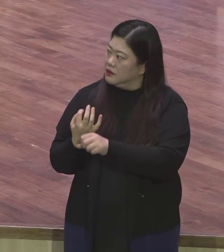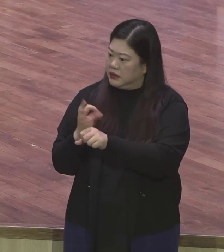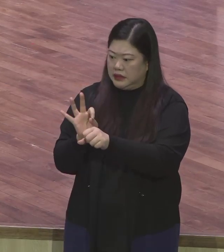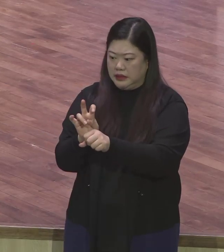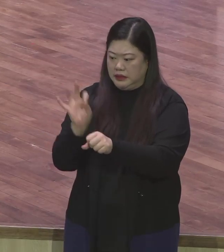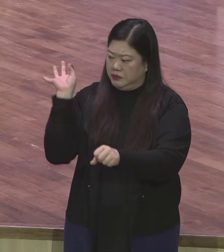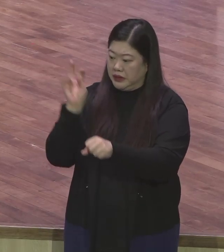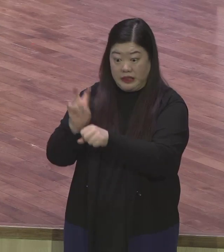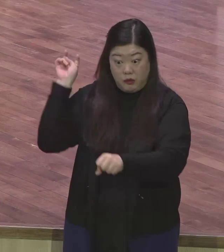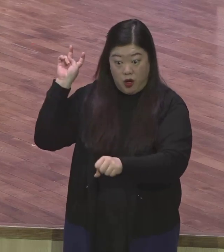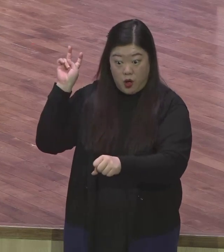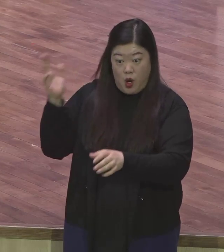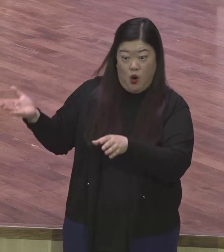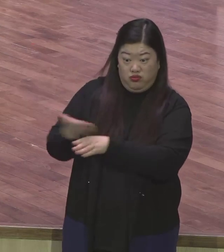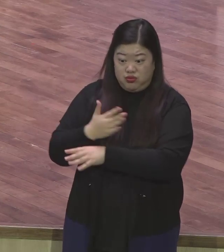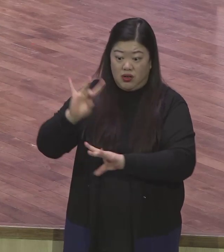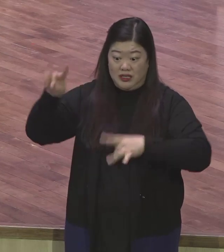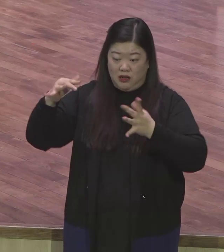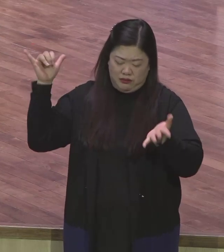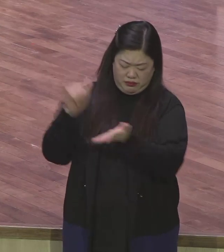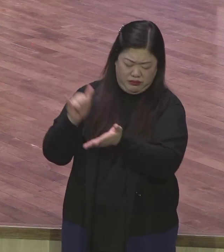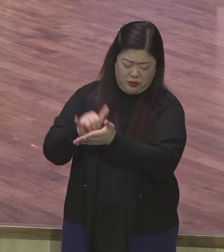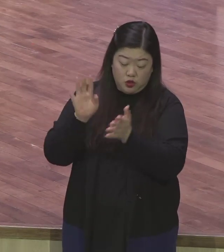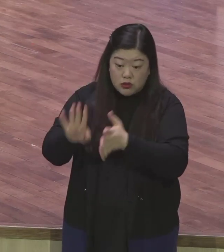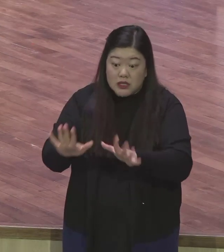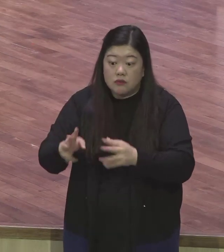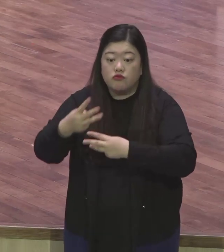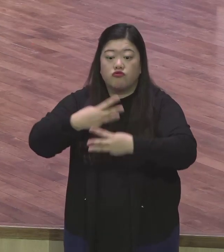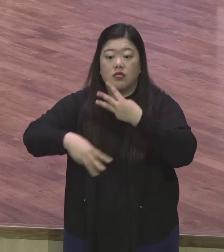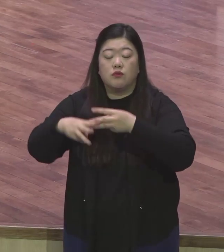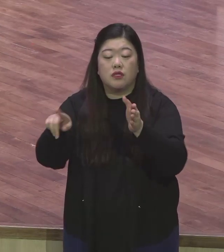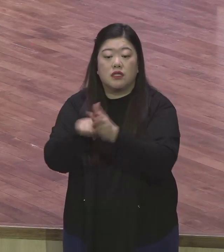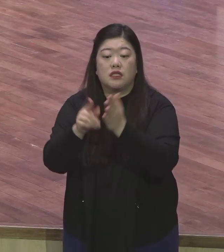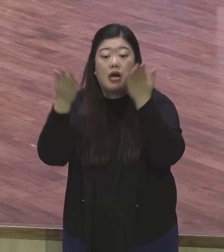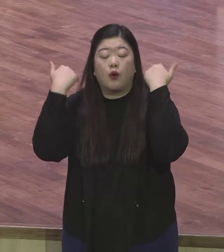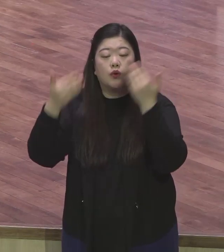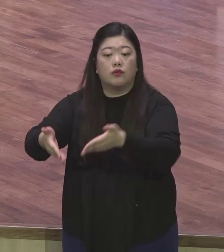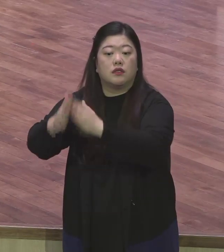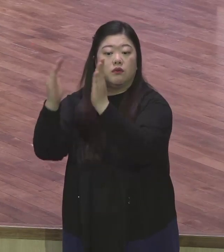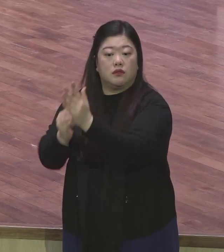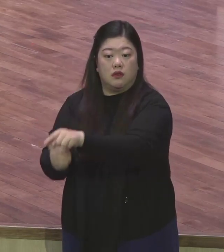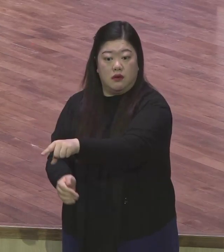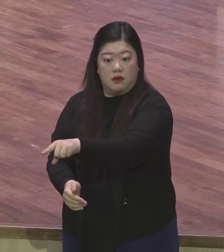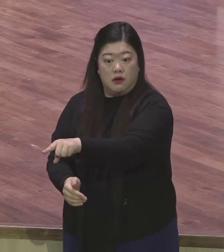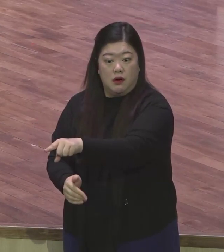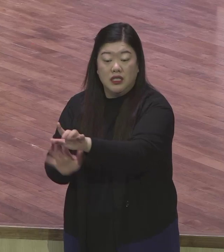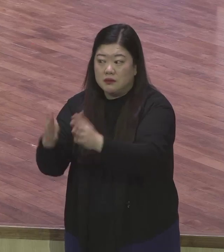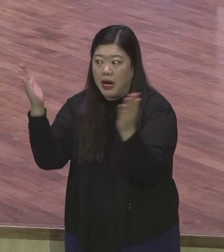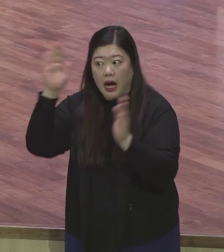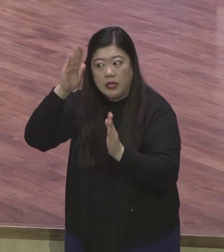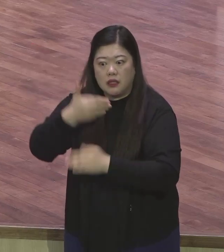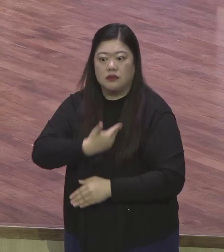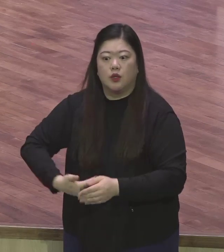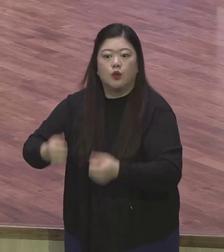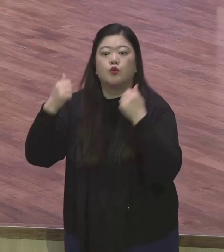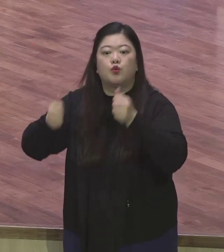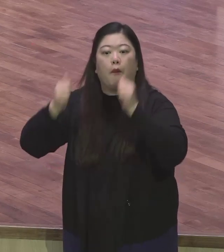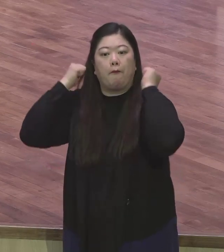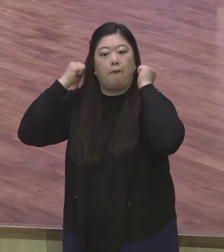선교사 다 철수했어요 없어 안되는데 뭐 선교 일본이고 미국이고 다 철수 지금요 선교사